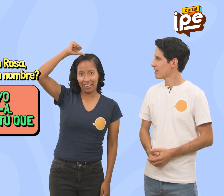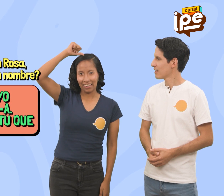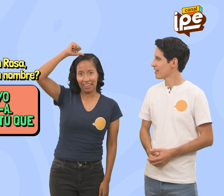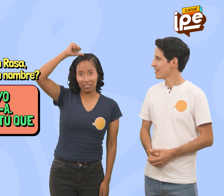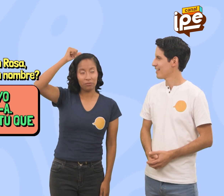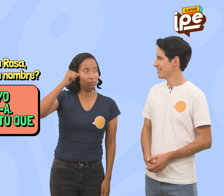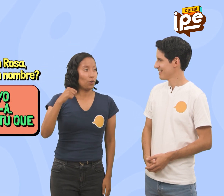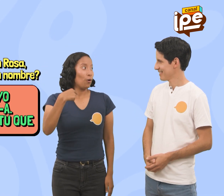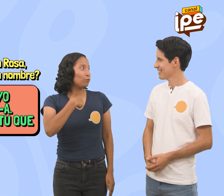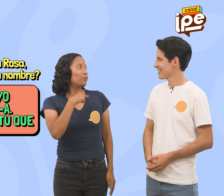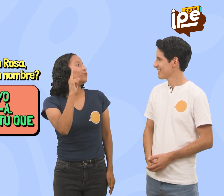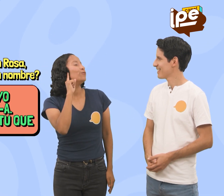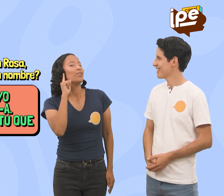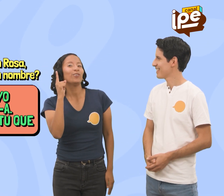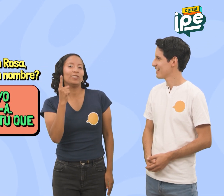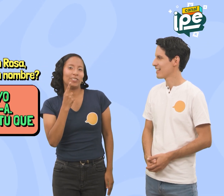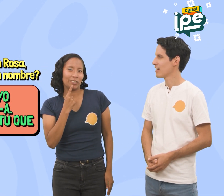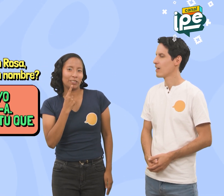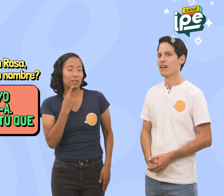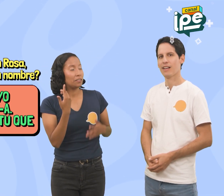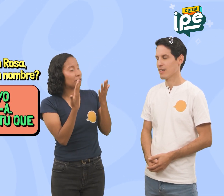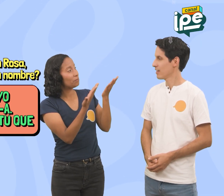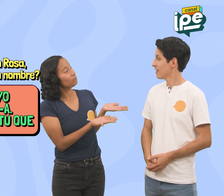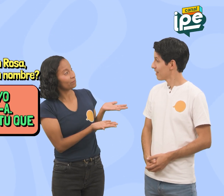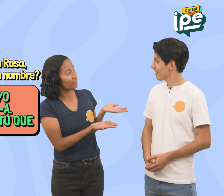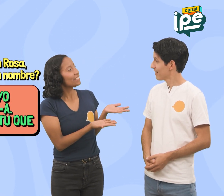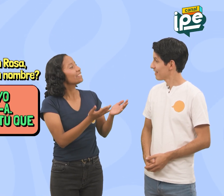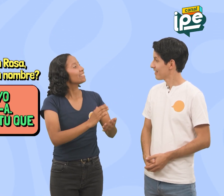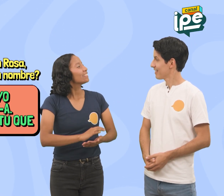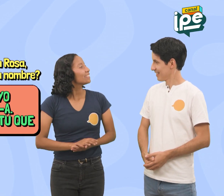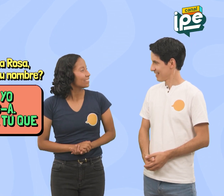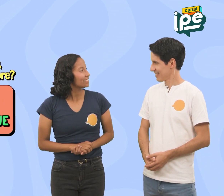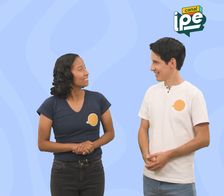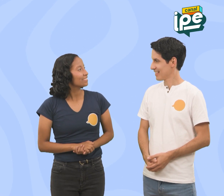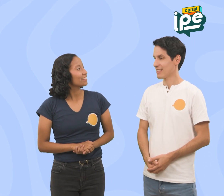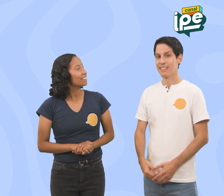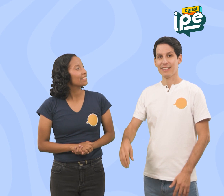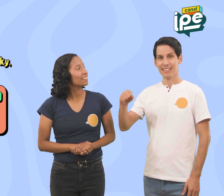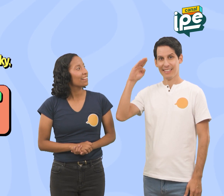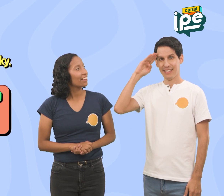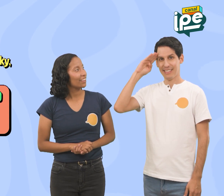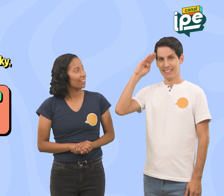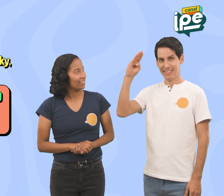Soy sorda Y tú ¿Cuál es tu nombre? Hola